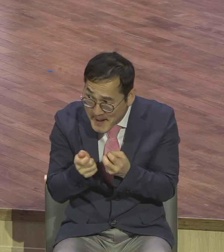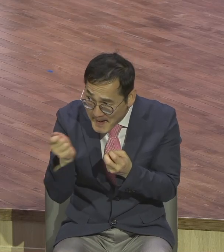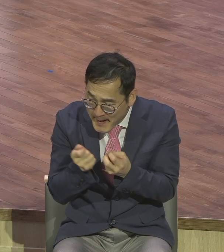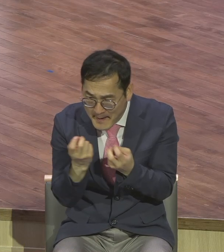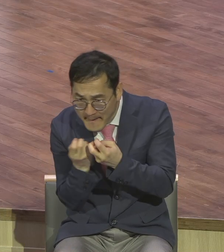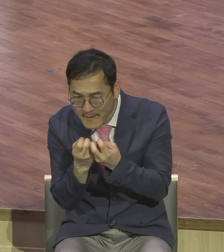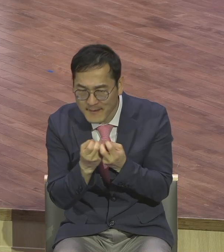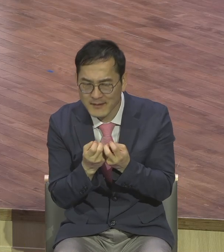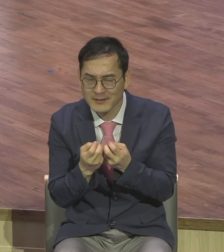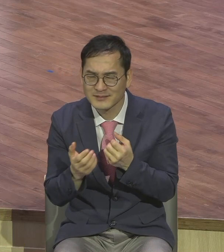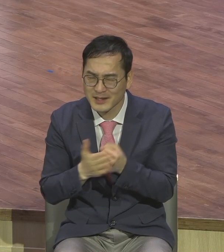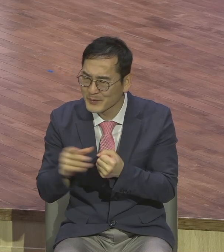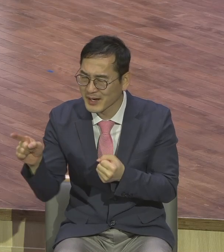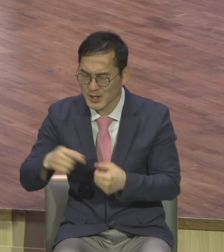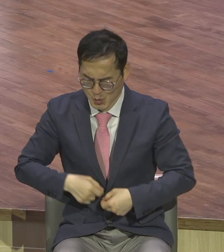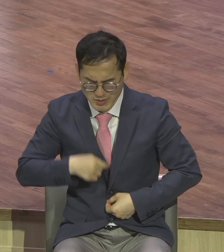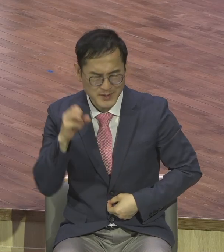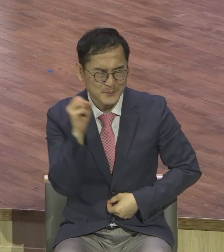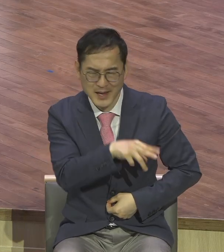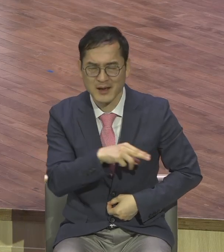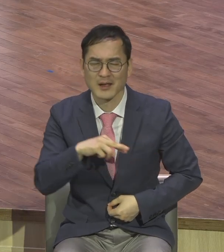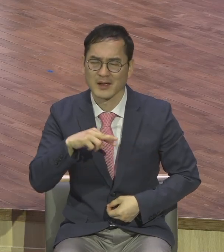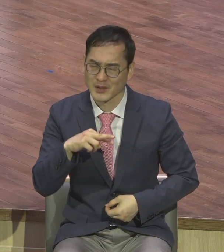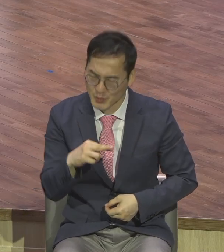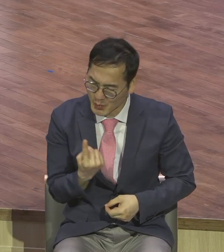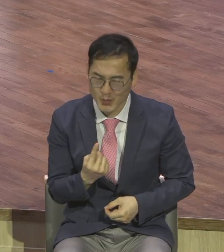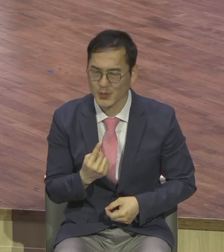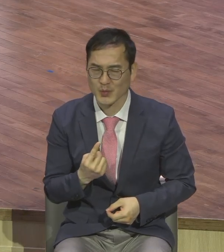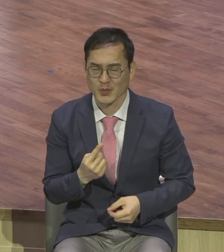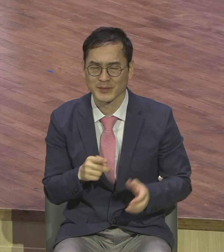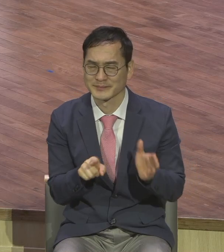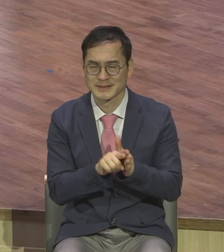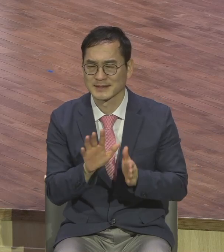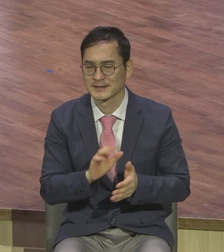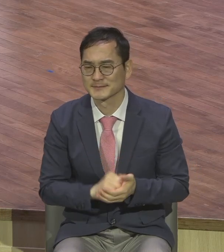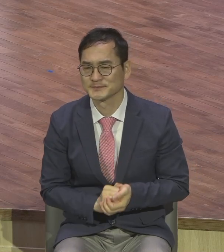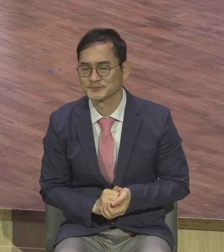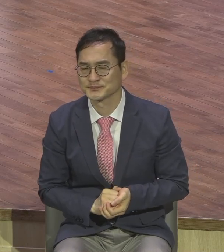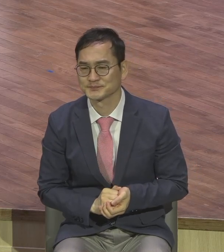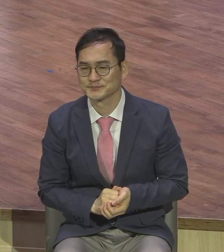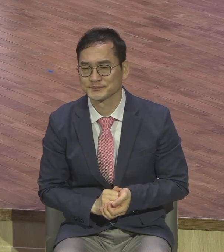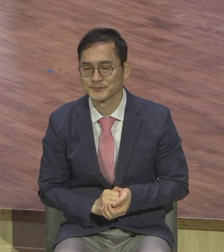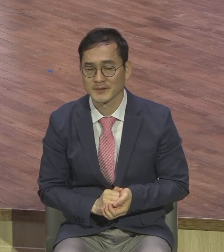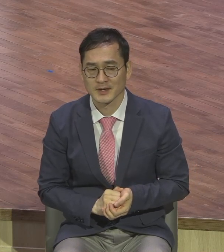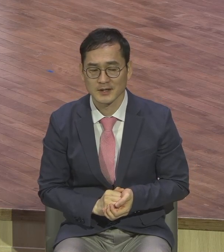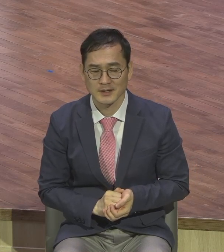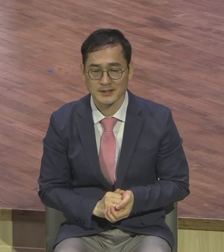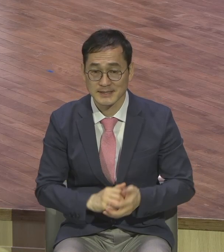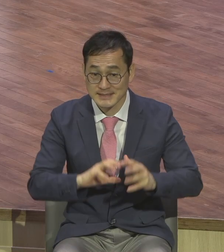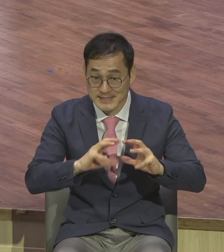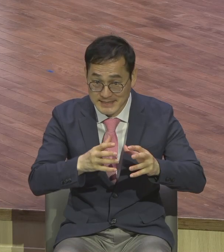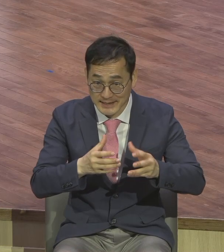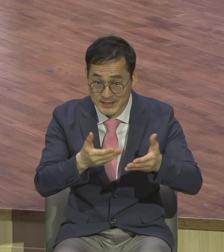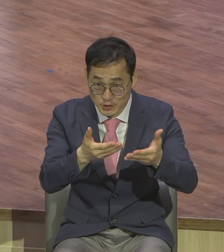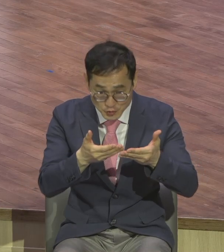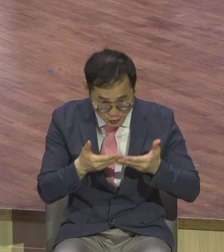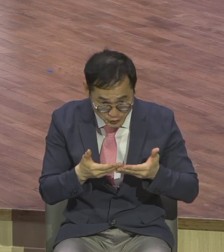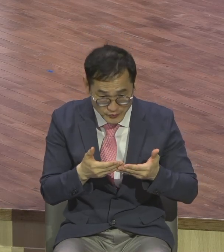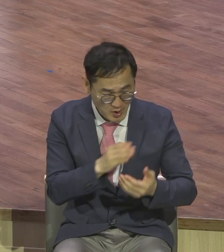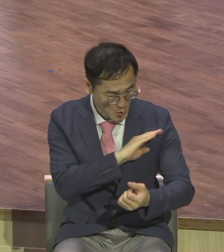이들의 눈에는 그저 세상이 주는 것 세상이 주는 유한한 권위 그 있다 없어질 것